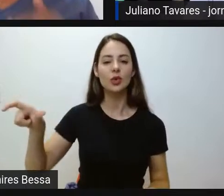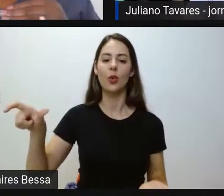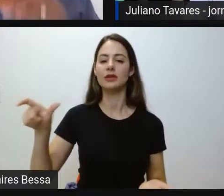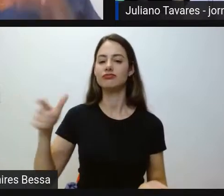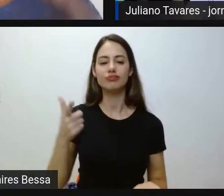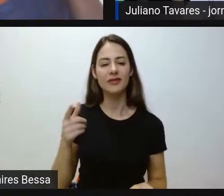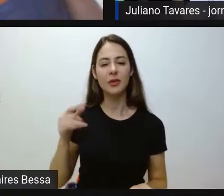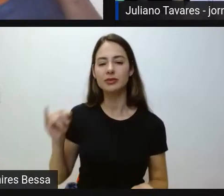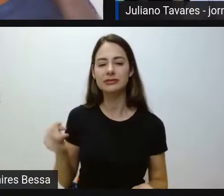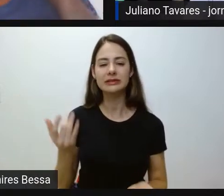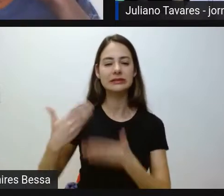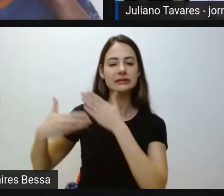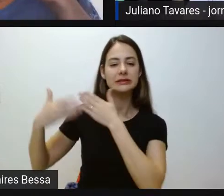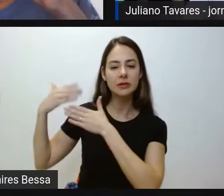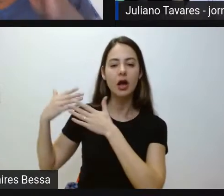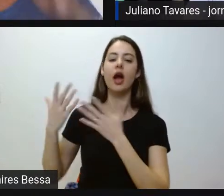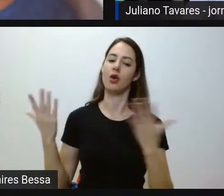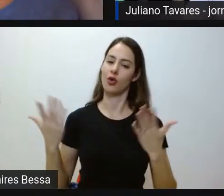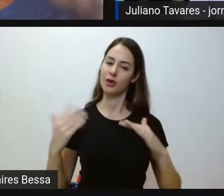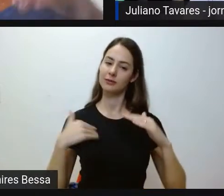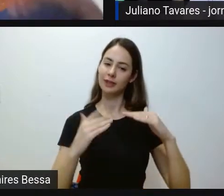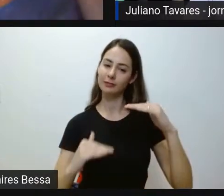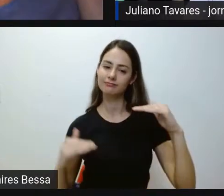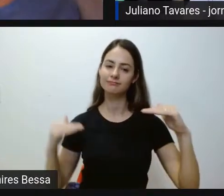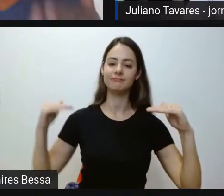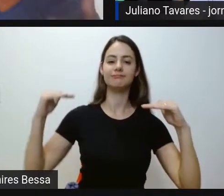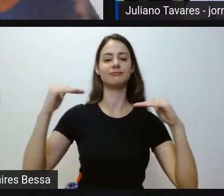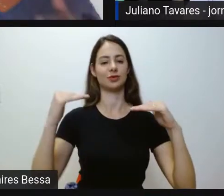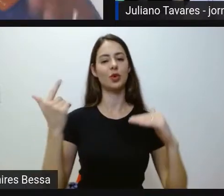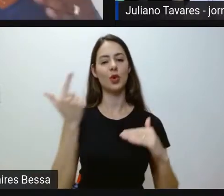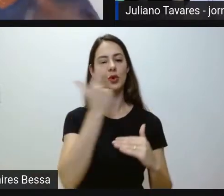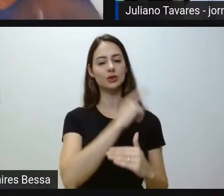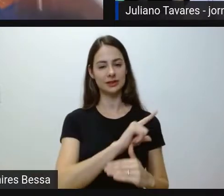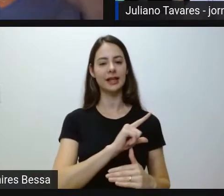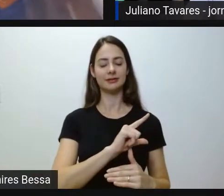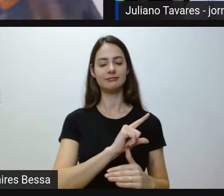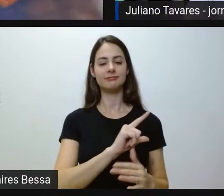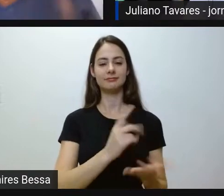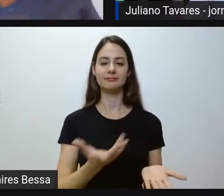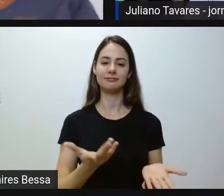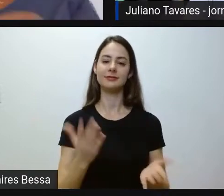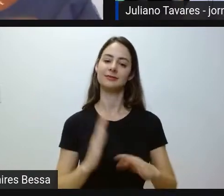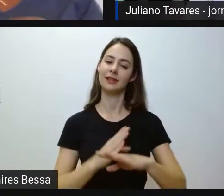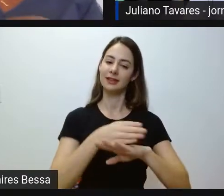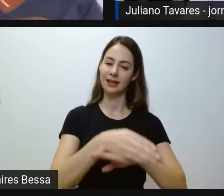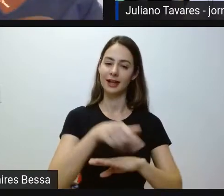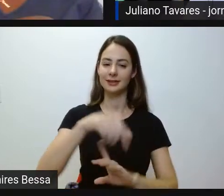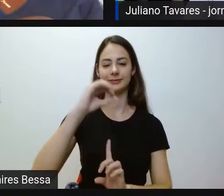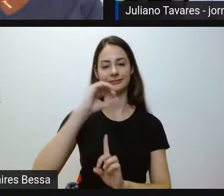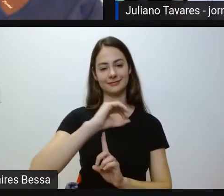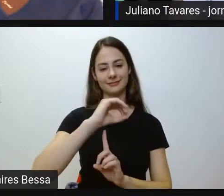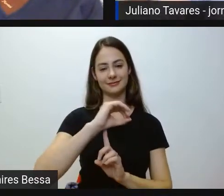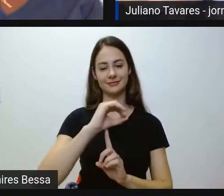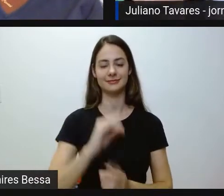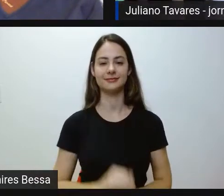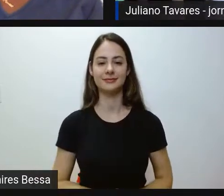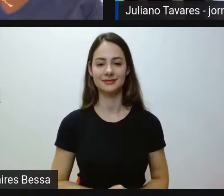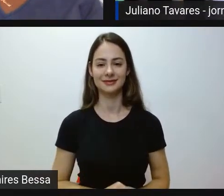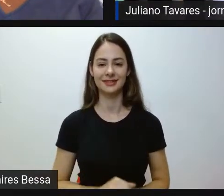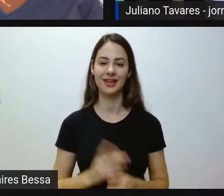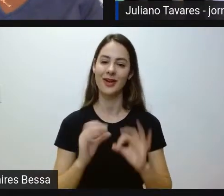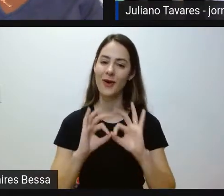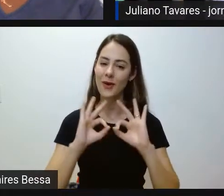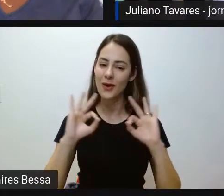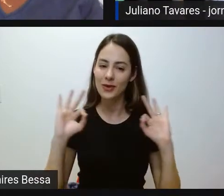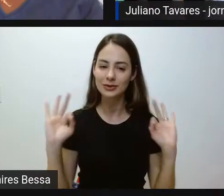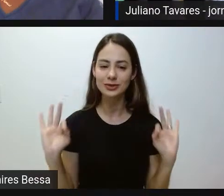oportunidades, elas têm esse degrauzinho para poder concorrer, né? E ingressar no nosso Instituto. Ótimo. Acho isso